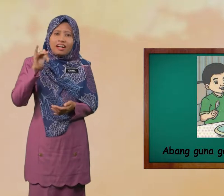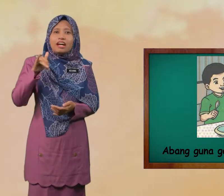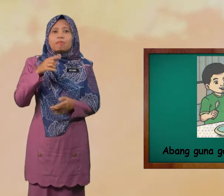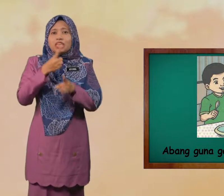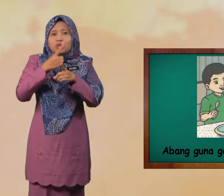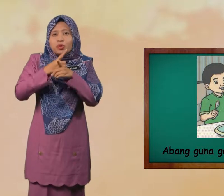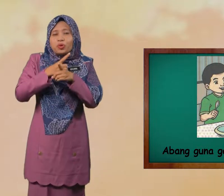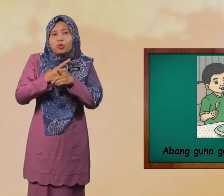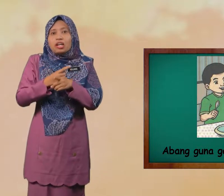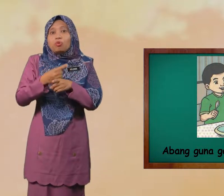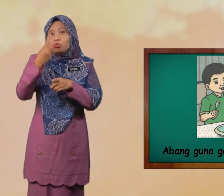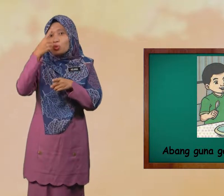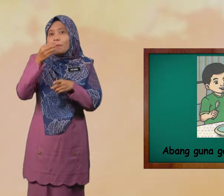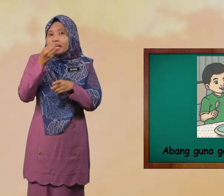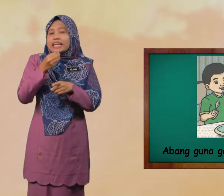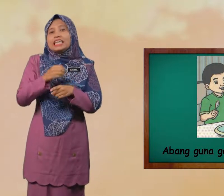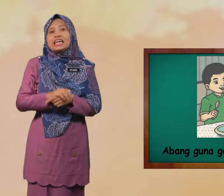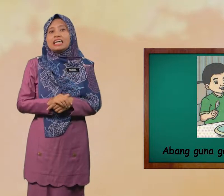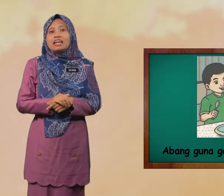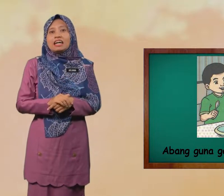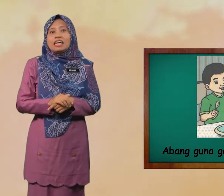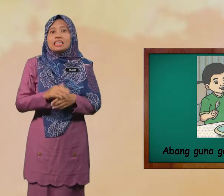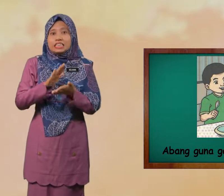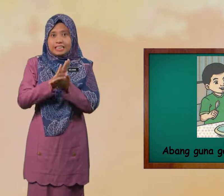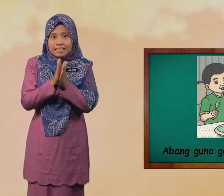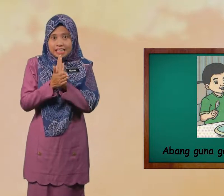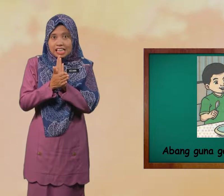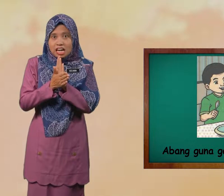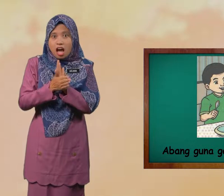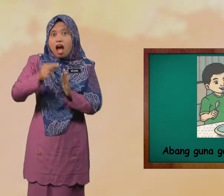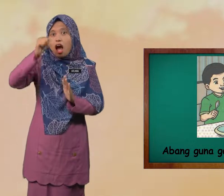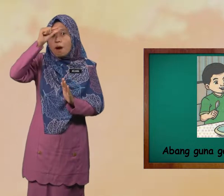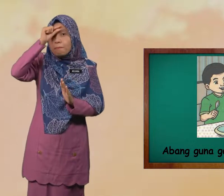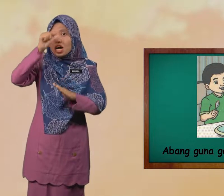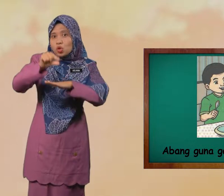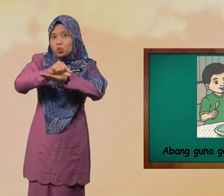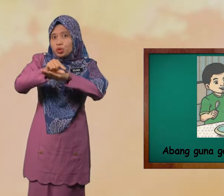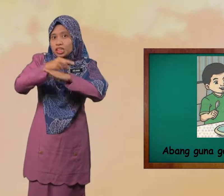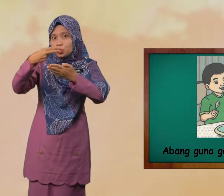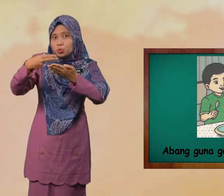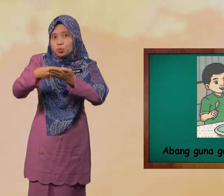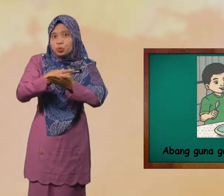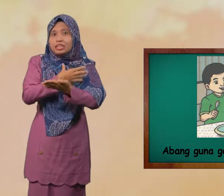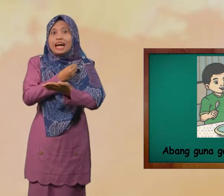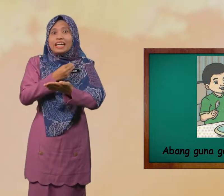Betul Untuk Makanlah Jadi Abang Gunia Sudu Dan